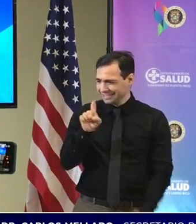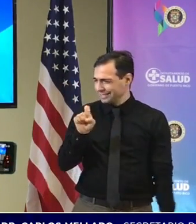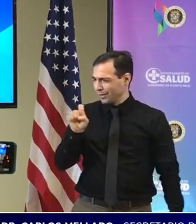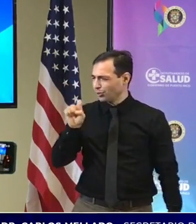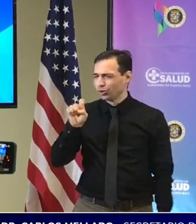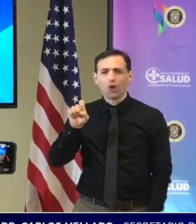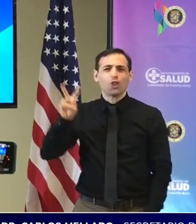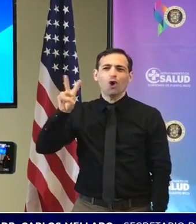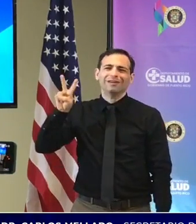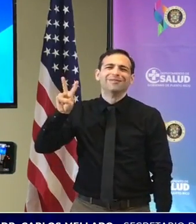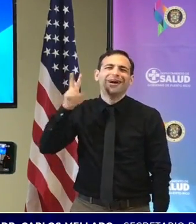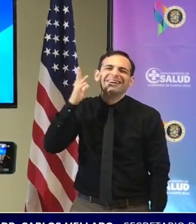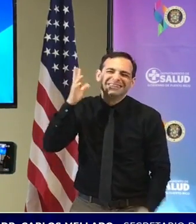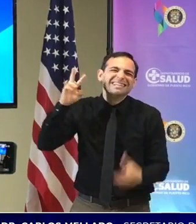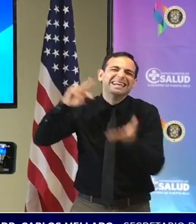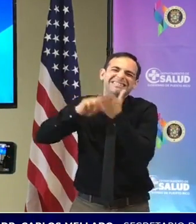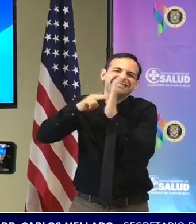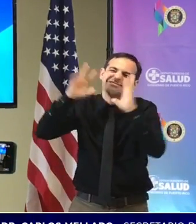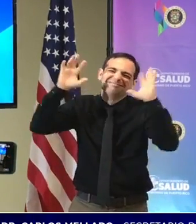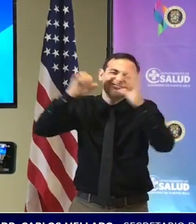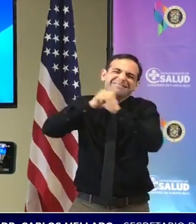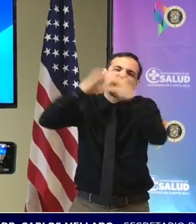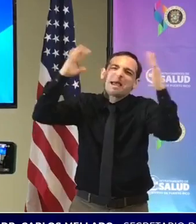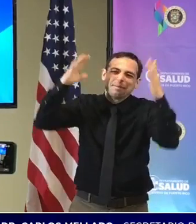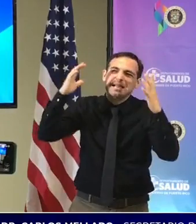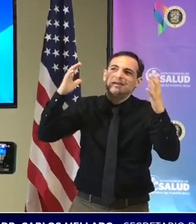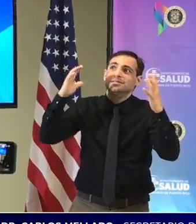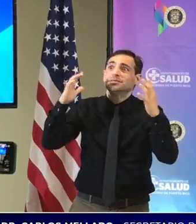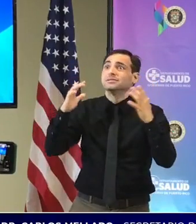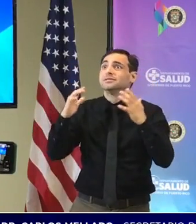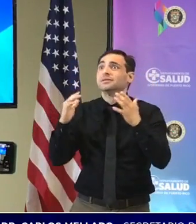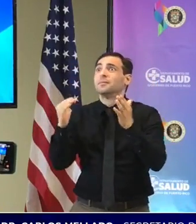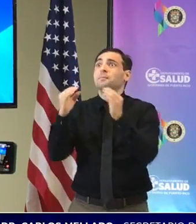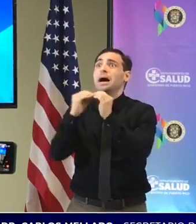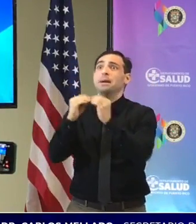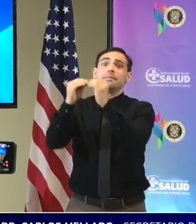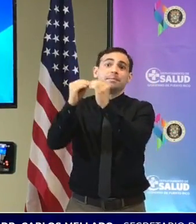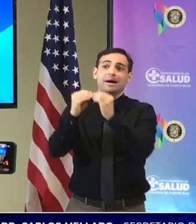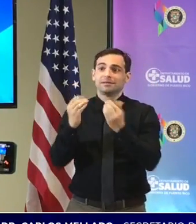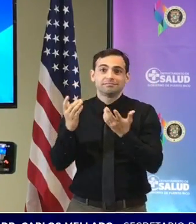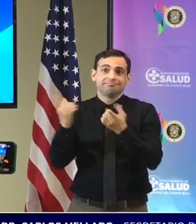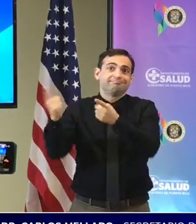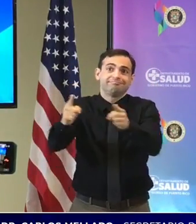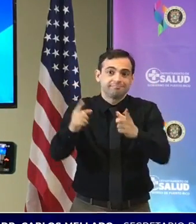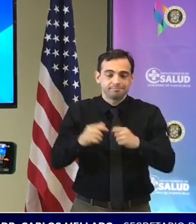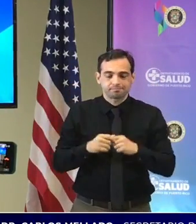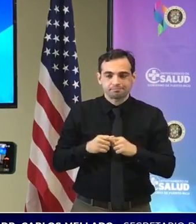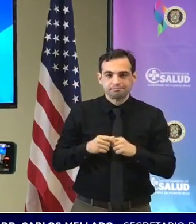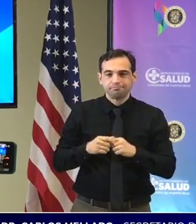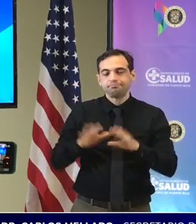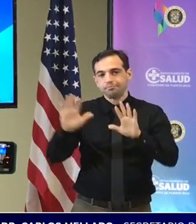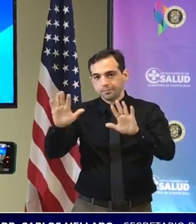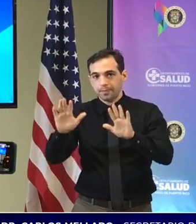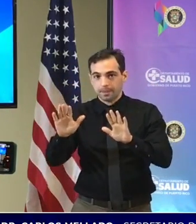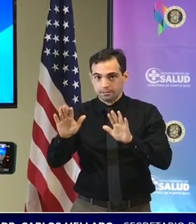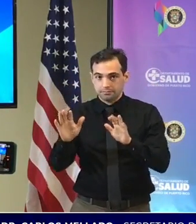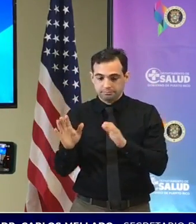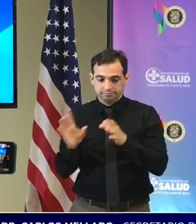-102 o aquí la gente sabe cómo se puede proteger en cuanto al micoplasma simplemente